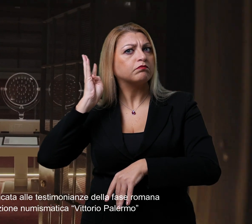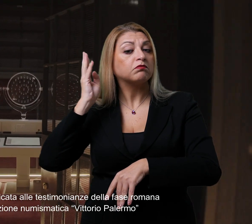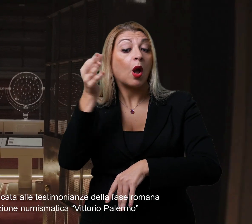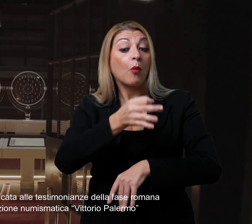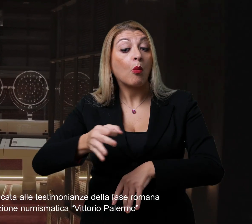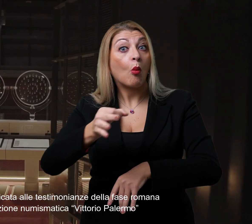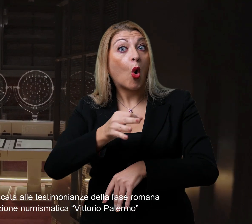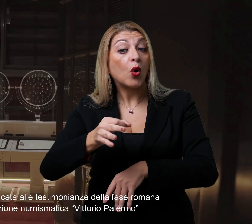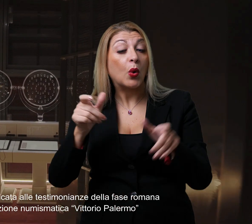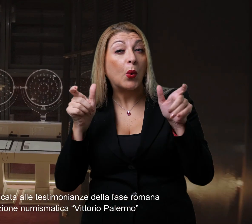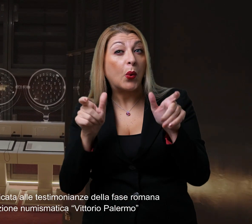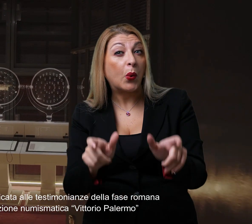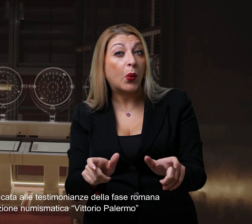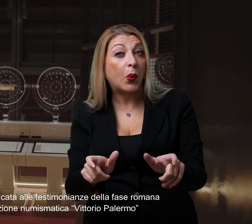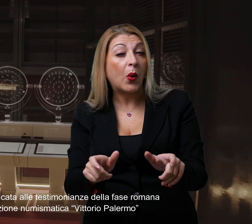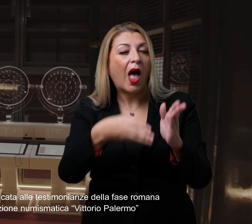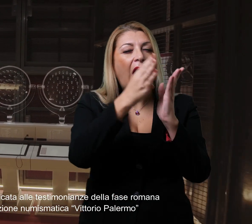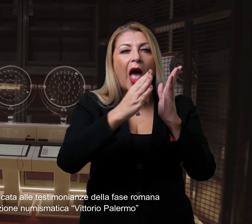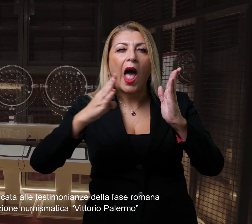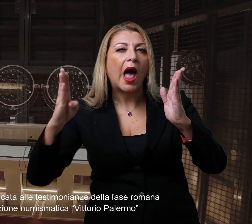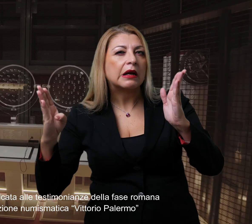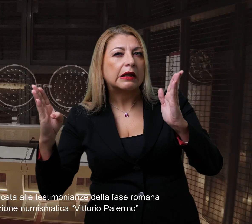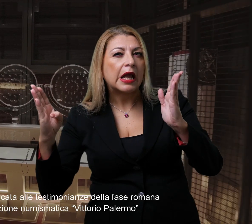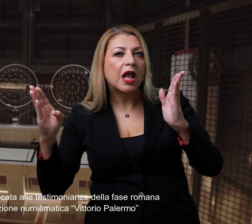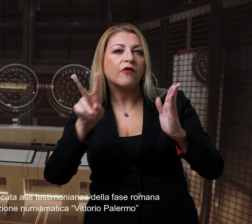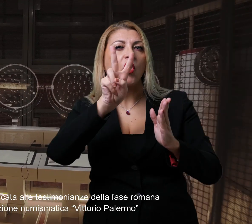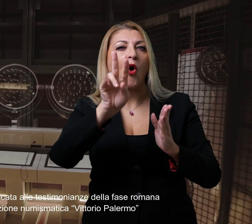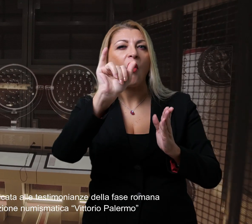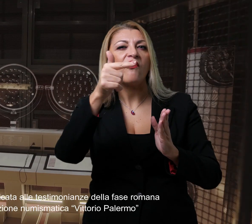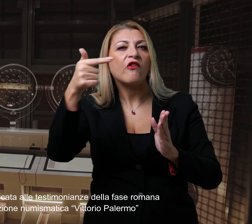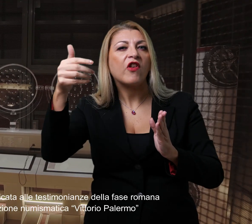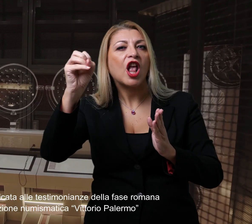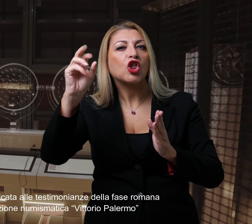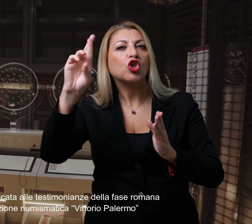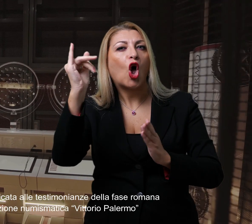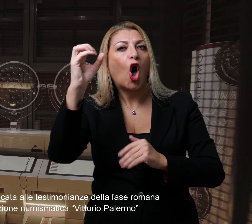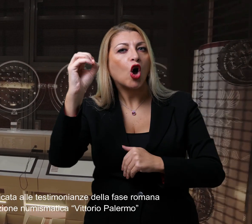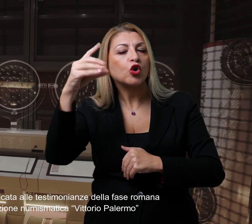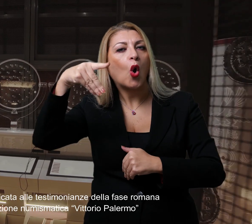alla collezione numismatica vittorio palermo